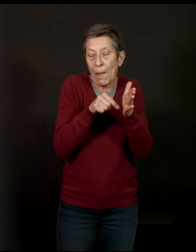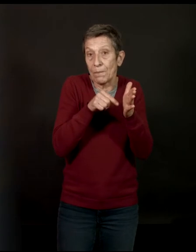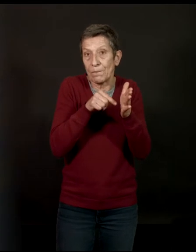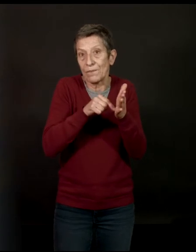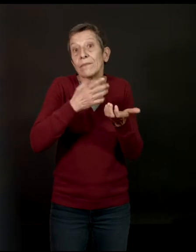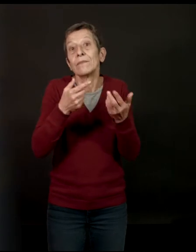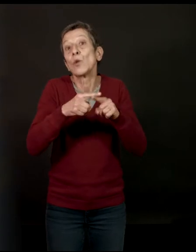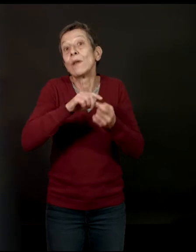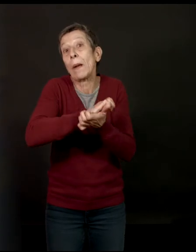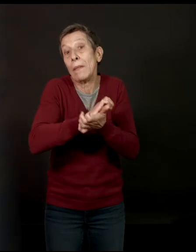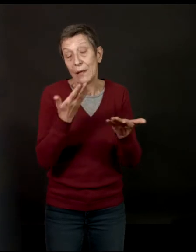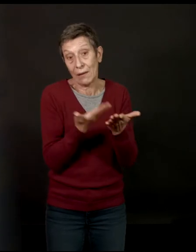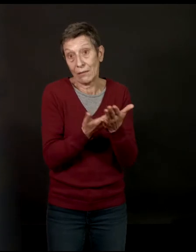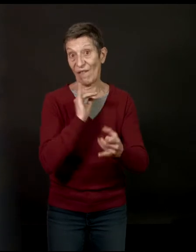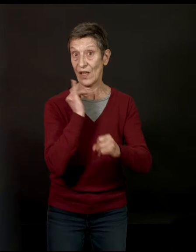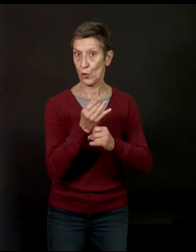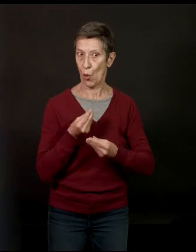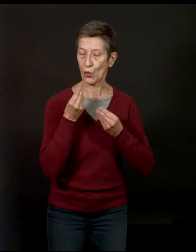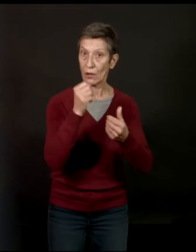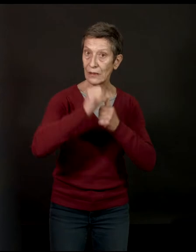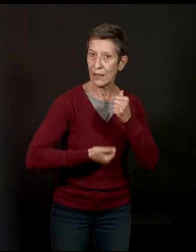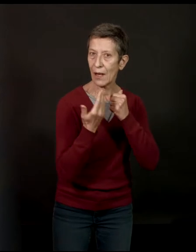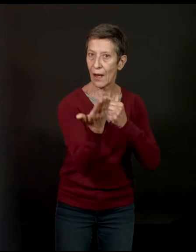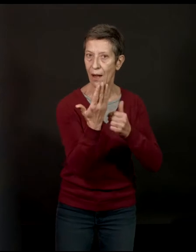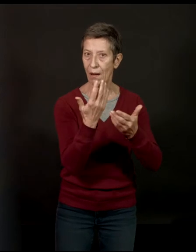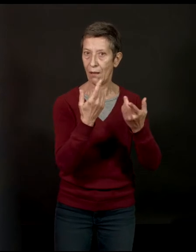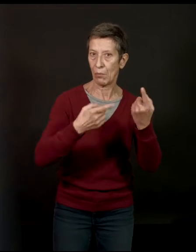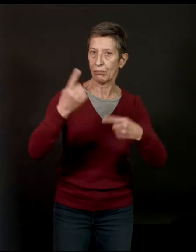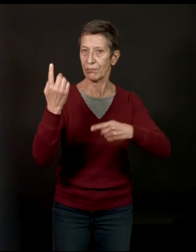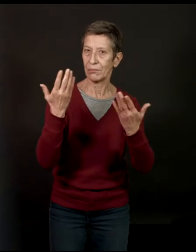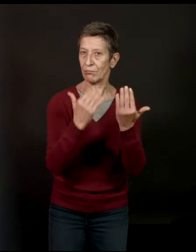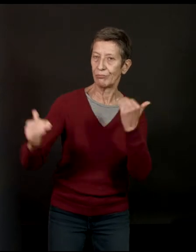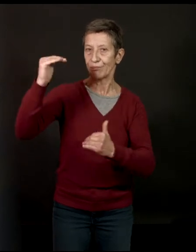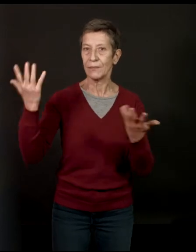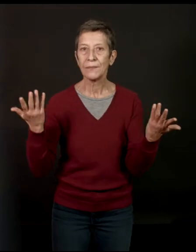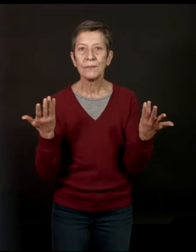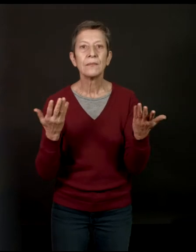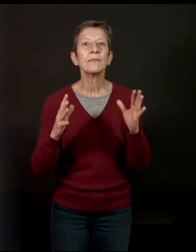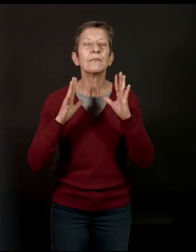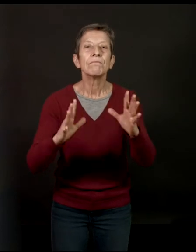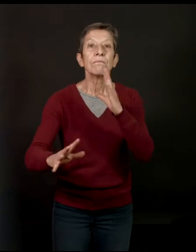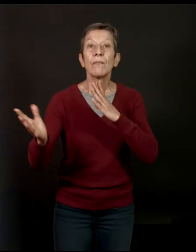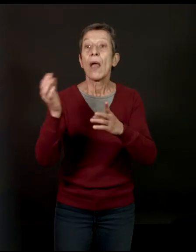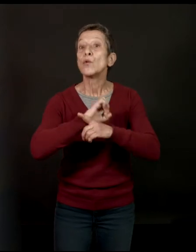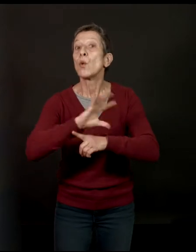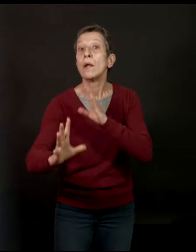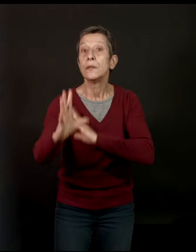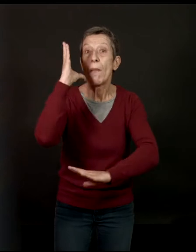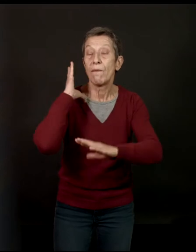la fiction. Et petit à petit, en revanche, dans ce qu'était le journalisme, dire « j'écris sur un fait